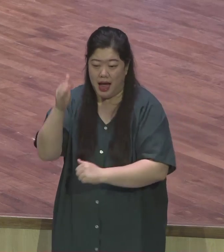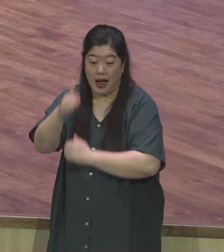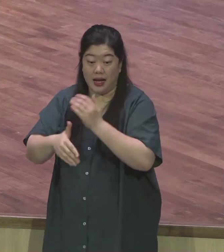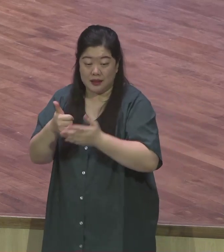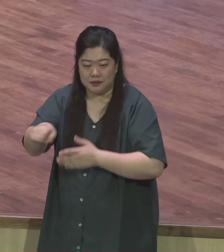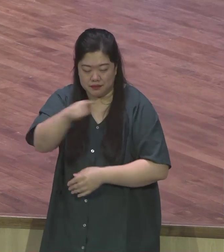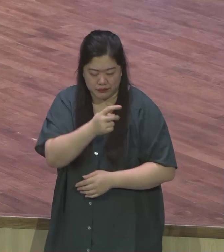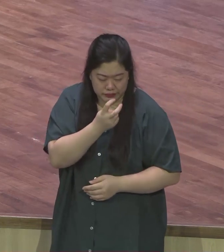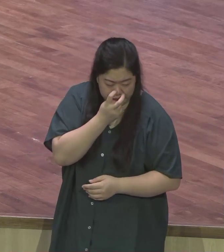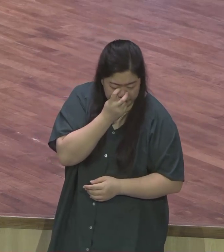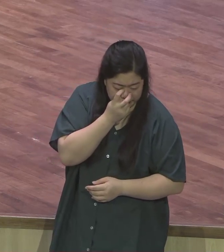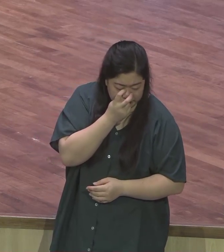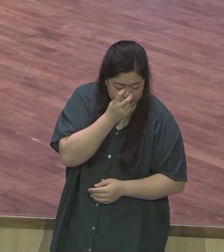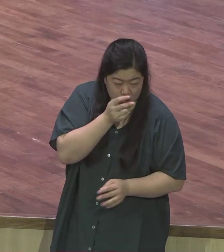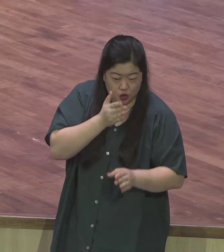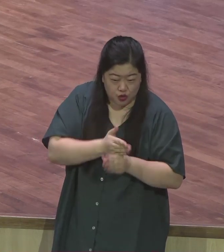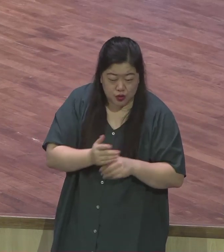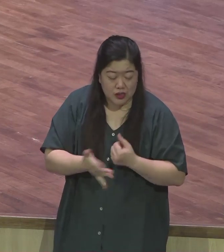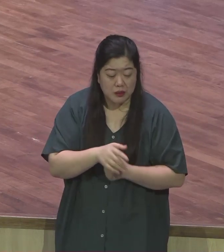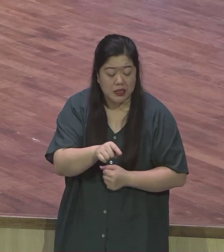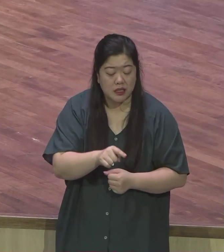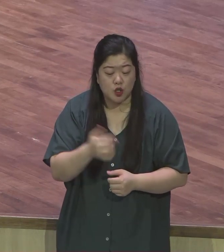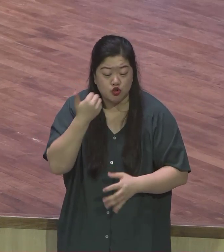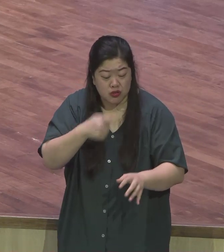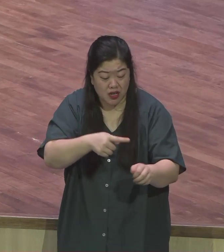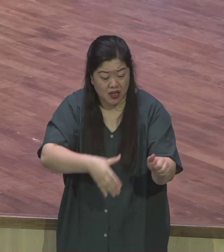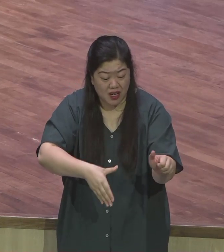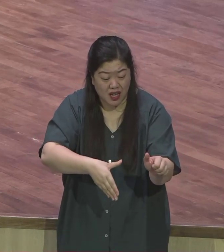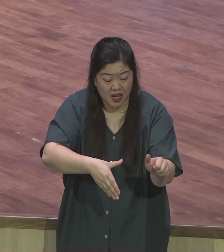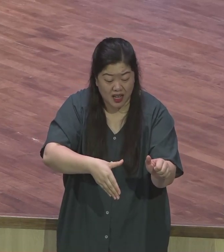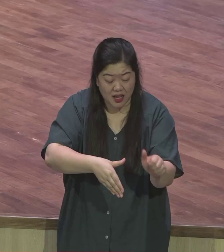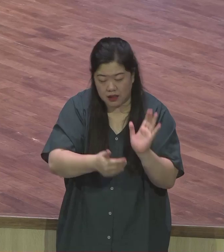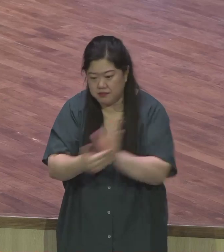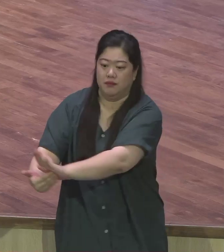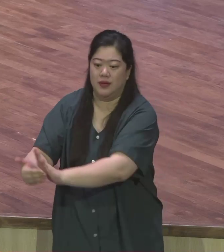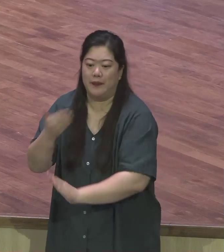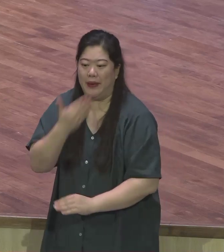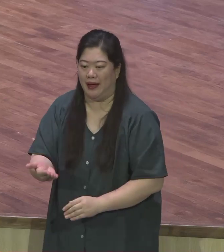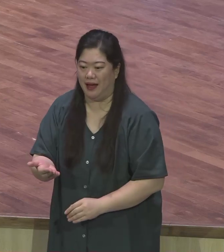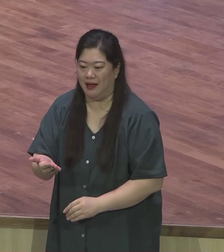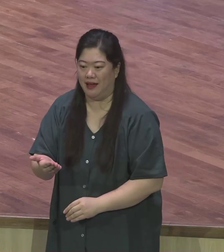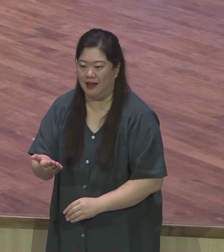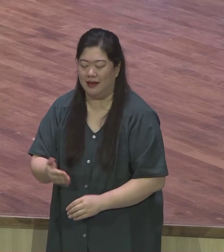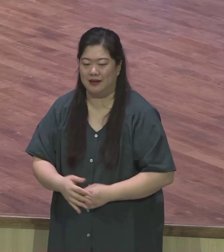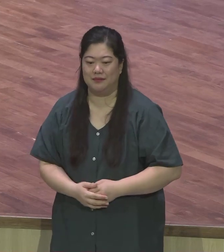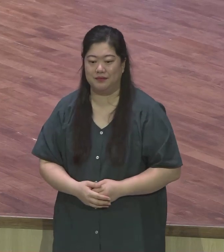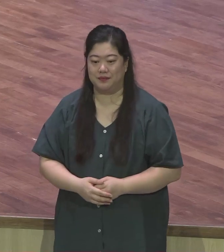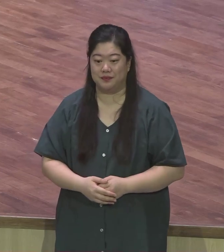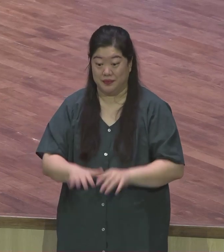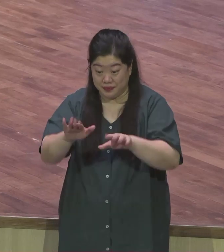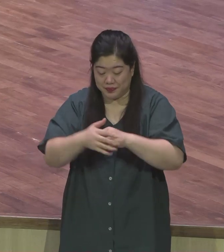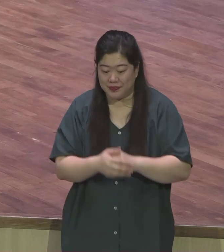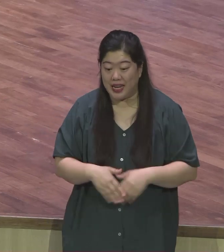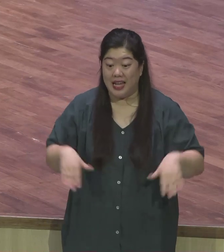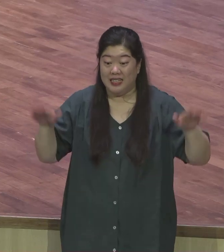우리를 보호하시겠다라고 약속해 주시는 것입니다 그래서 참새가 정말 우리의 절대 가치를